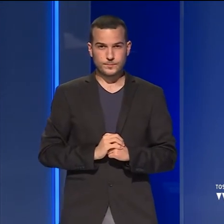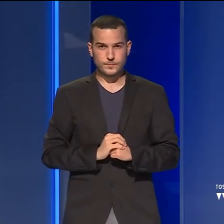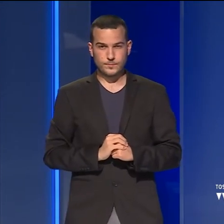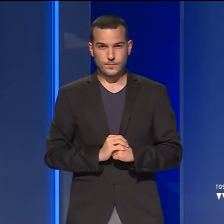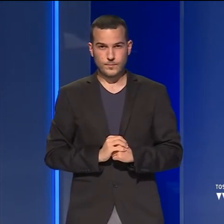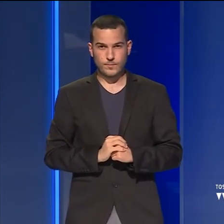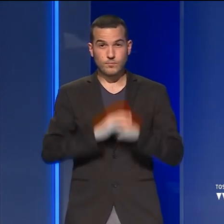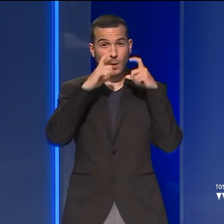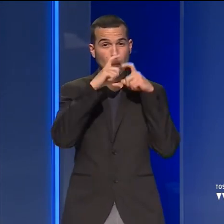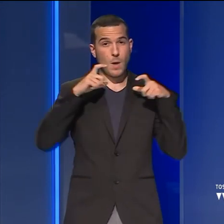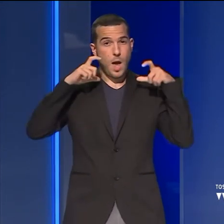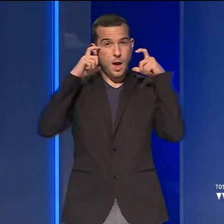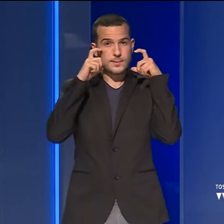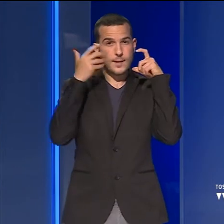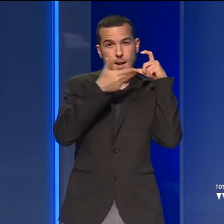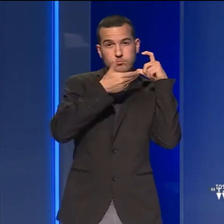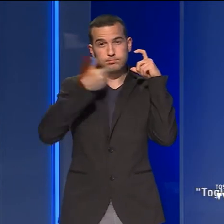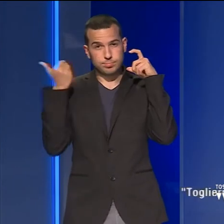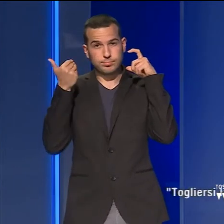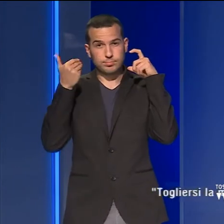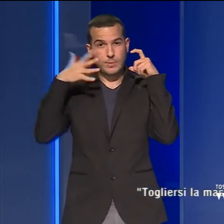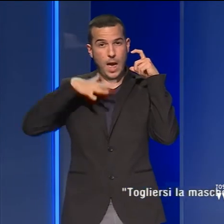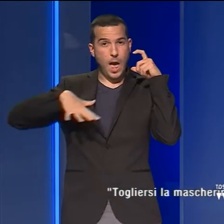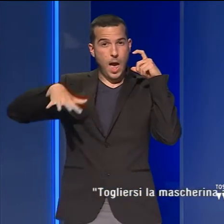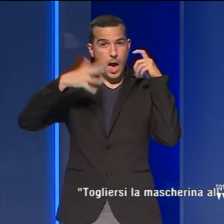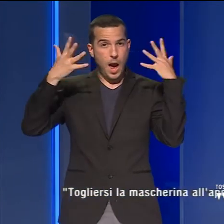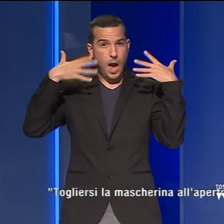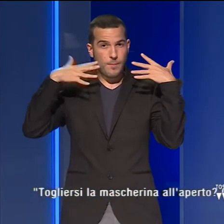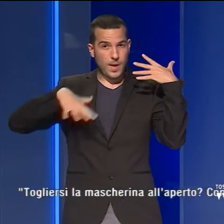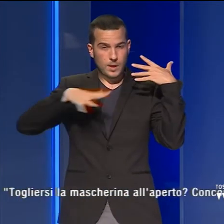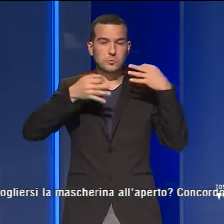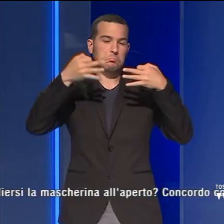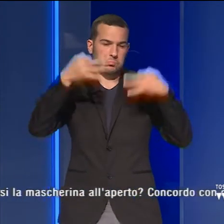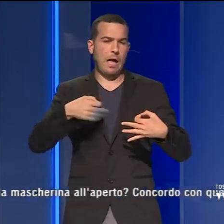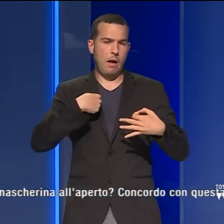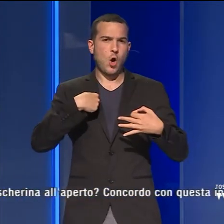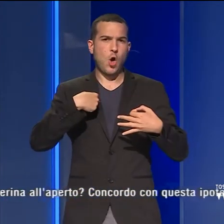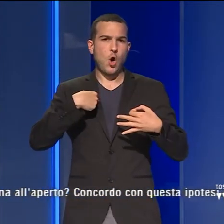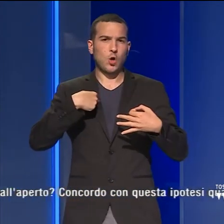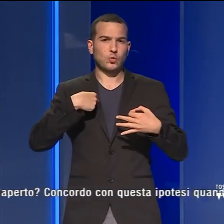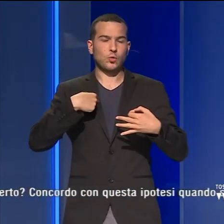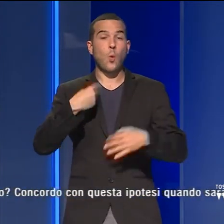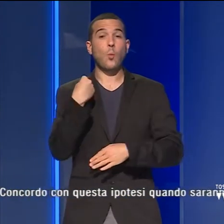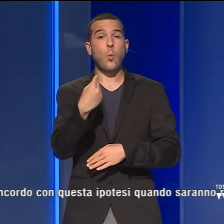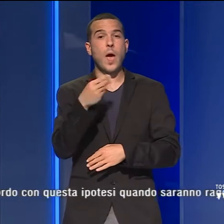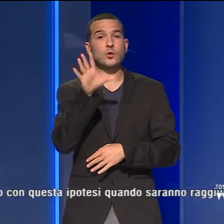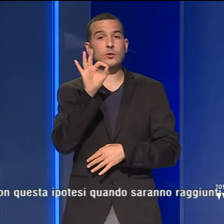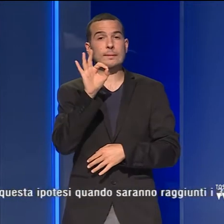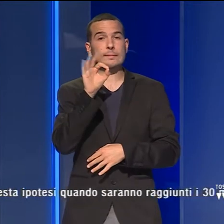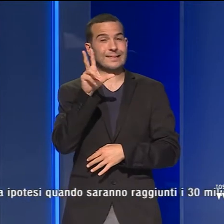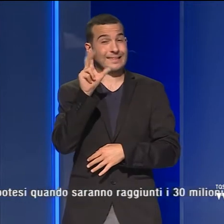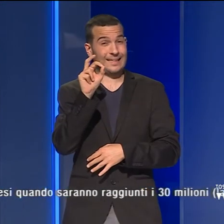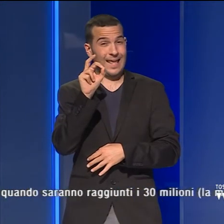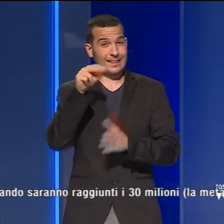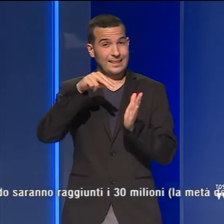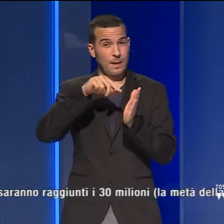Togliersi la mascherina all'aperto, concordo con questa ipotesi, quando saranno raggiunti i 30 milioni, quindi